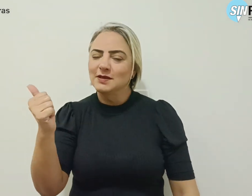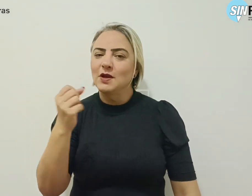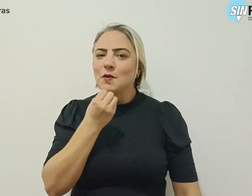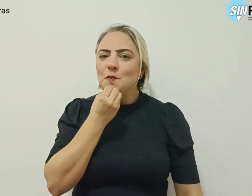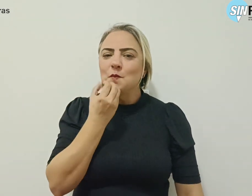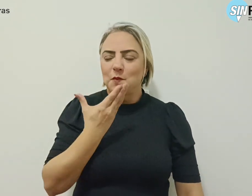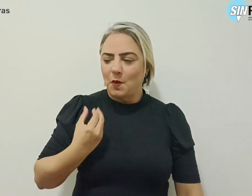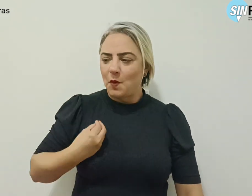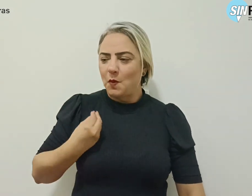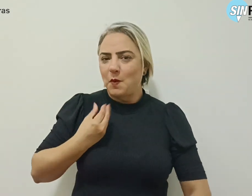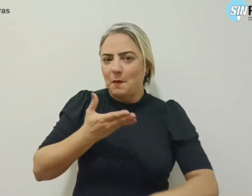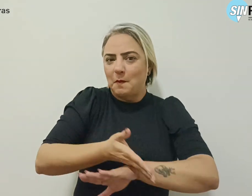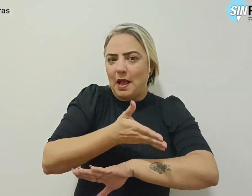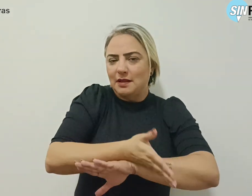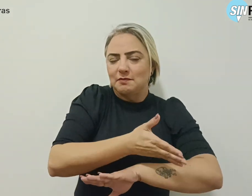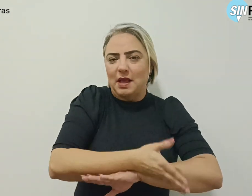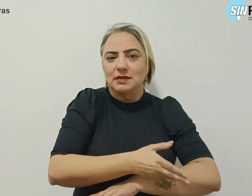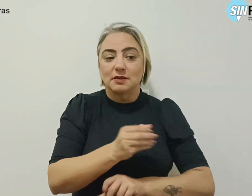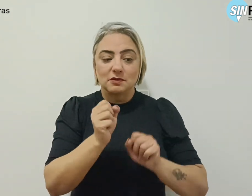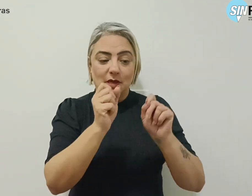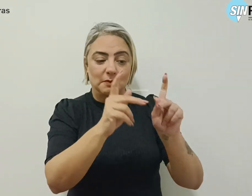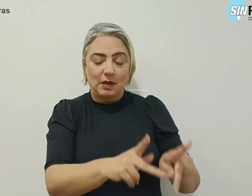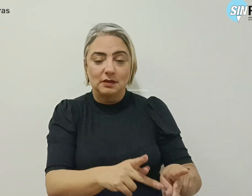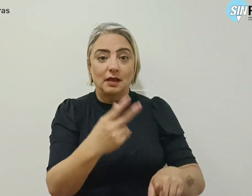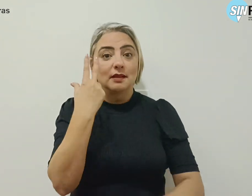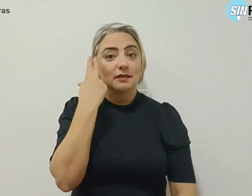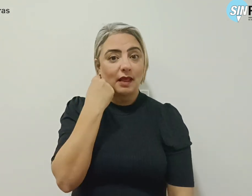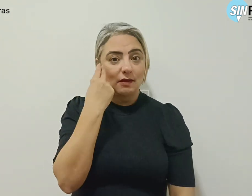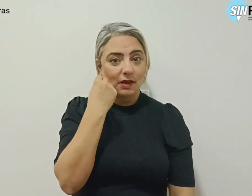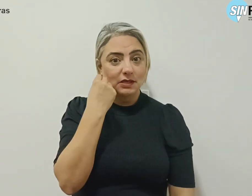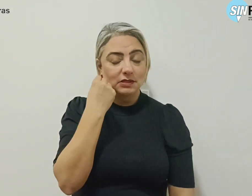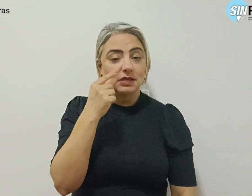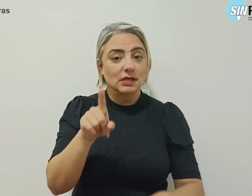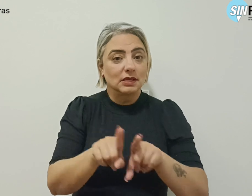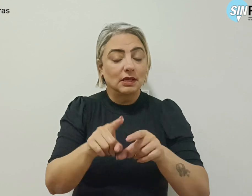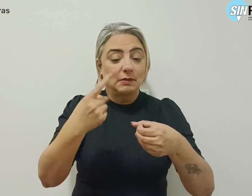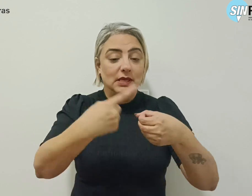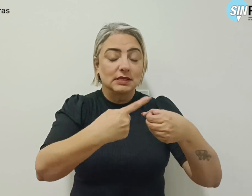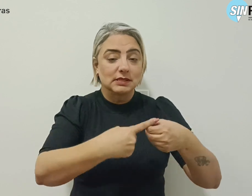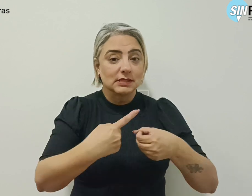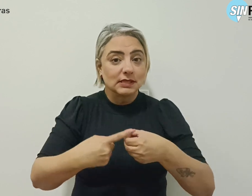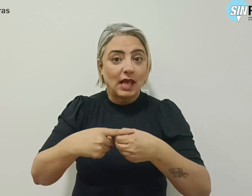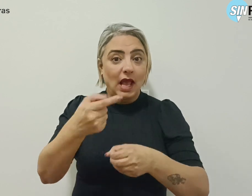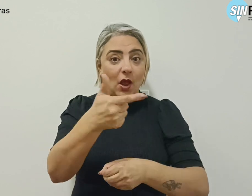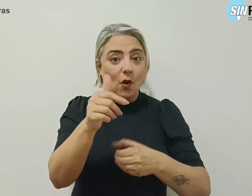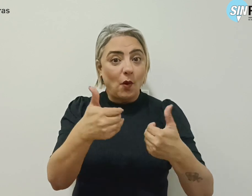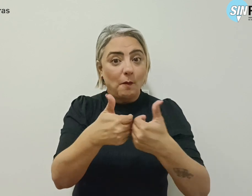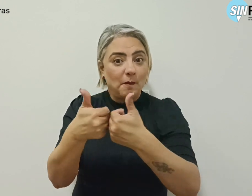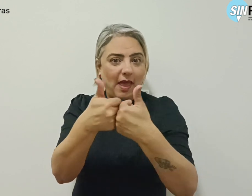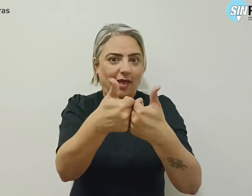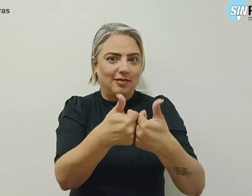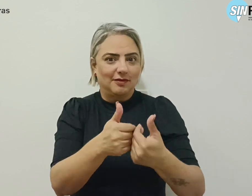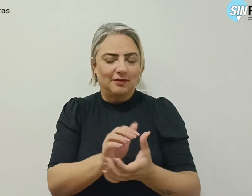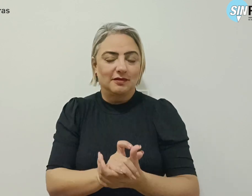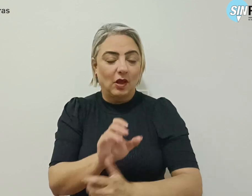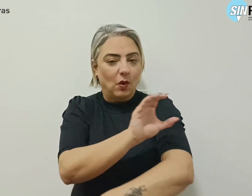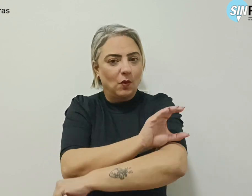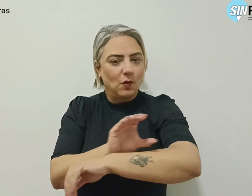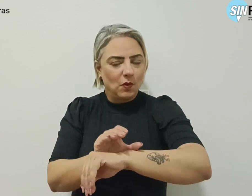participação de aposentados em Taguatinga e cidades satélites vizinhas. O curso contou